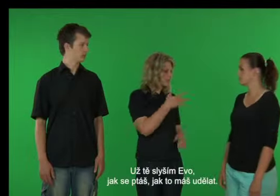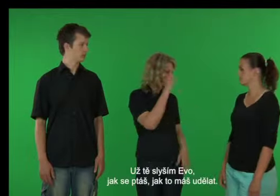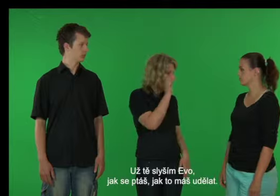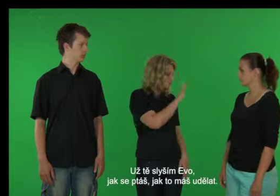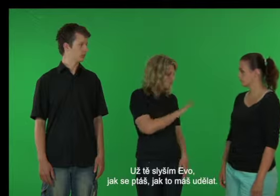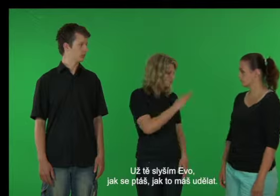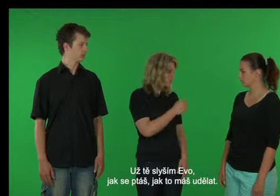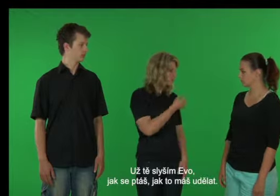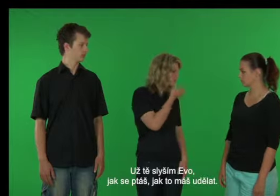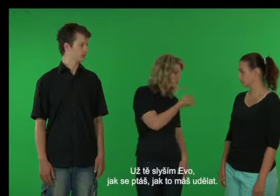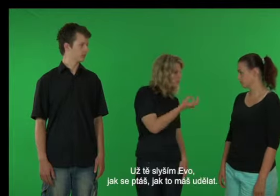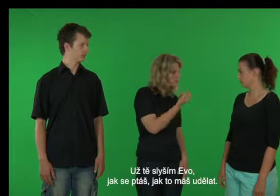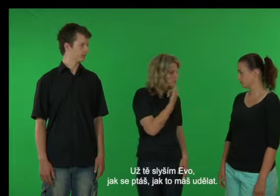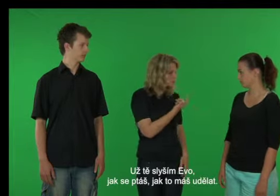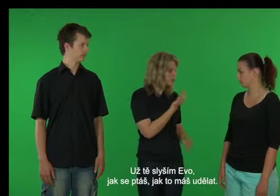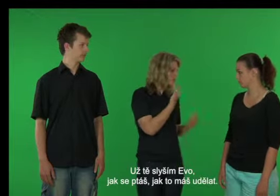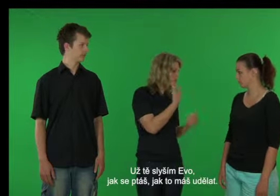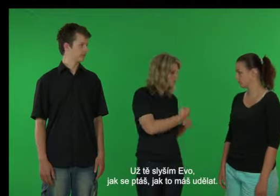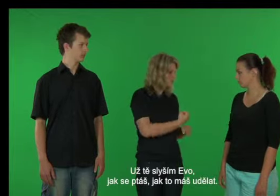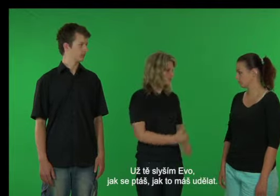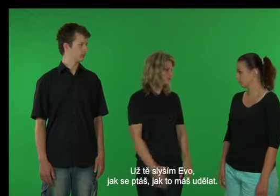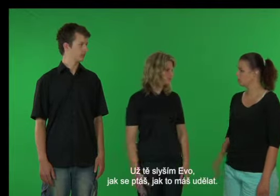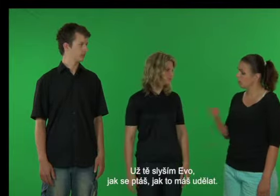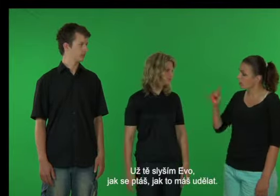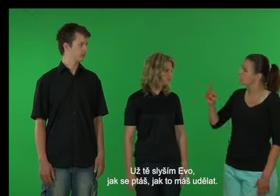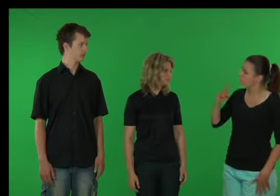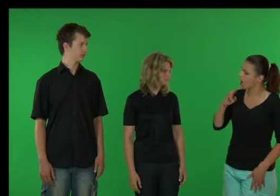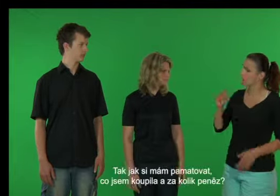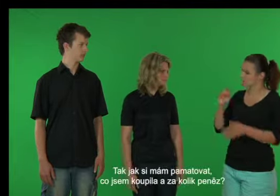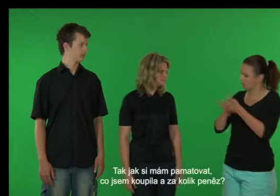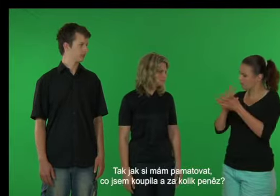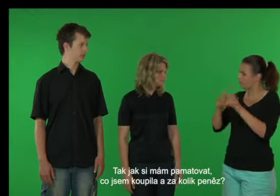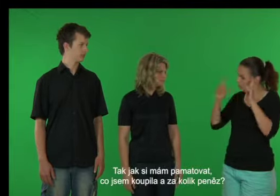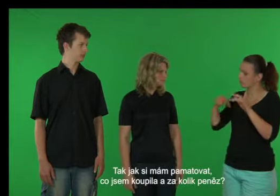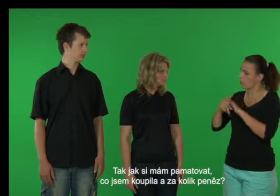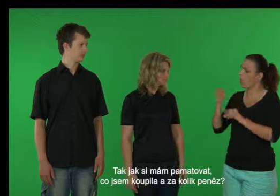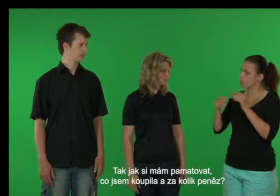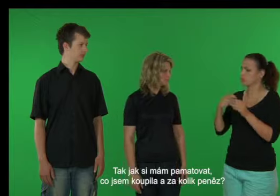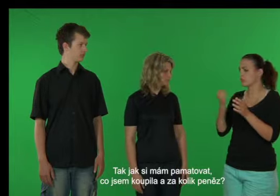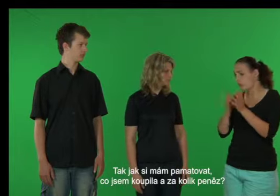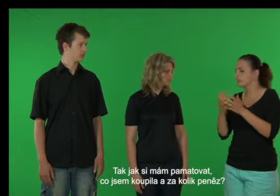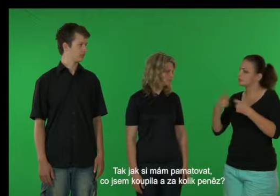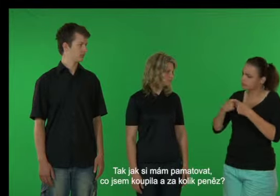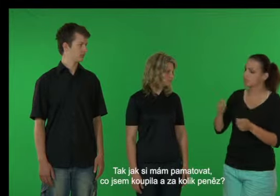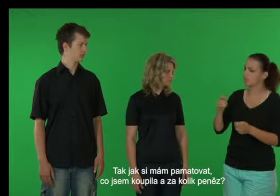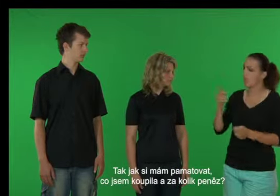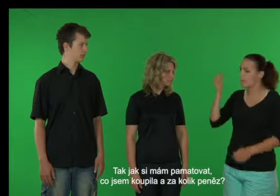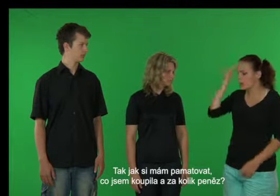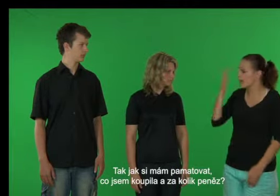Už tě slyším, Evo, jak se ptáš, jak to máš udělat. Přesně tak. Když nemám chodit s notískem, kam si nákupy